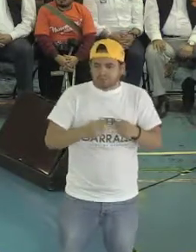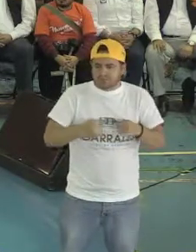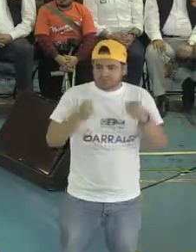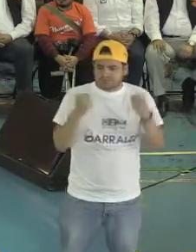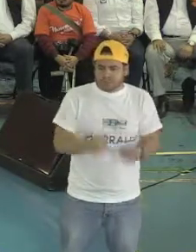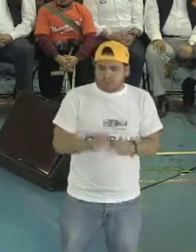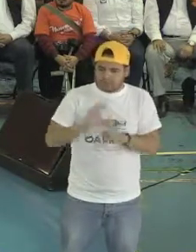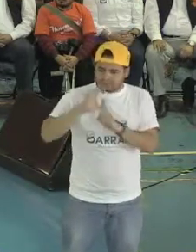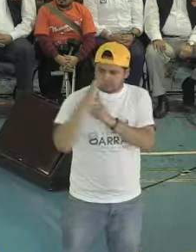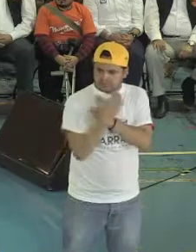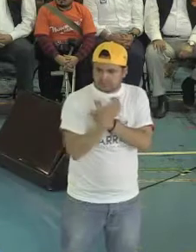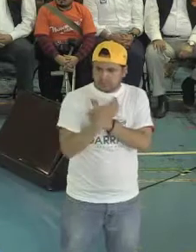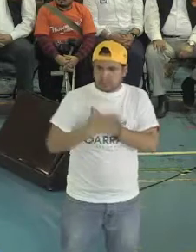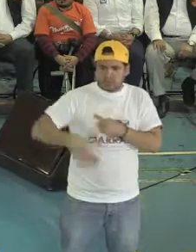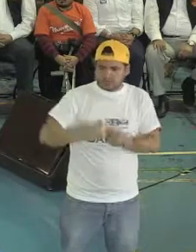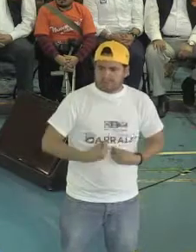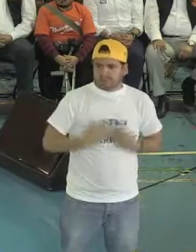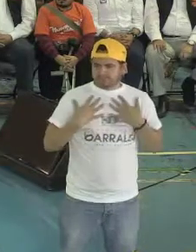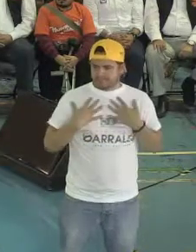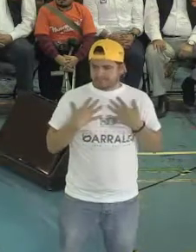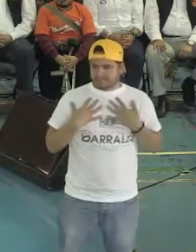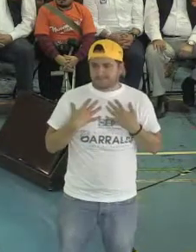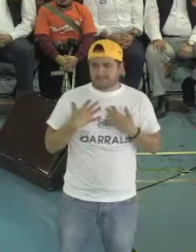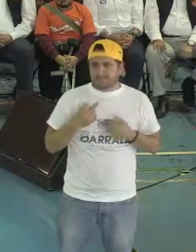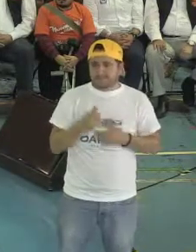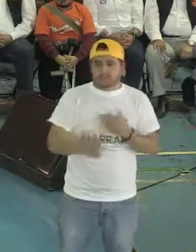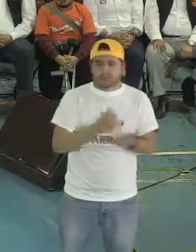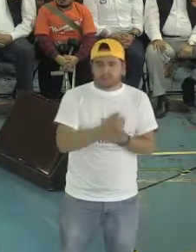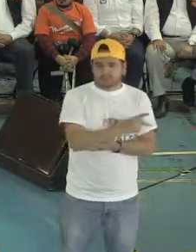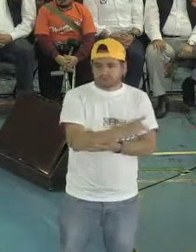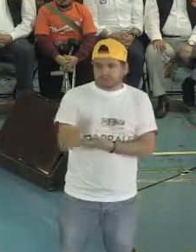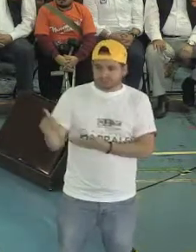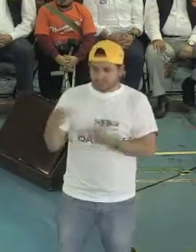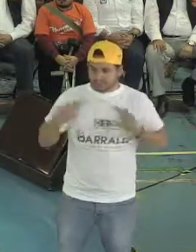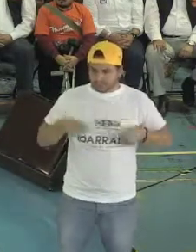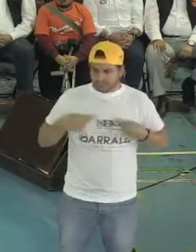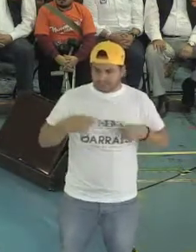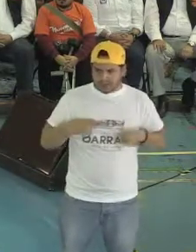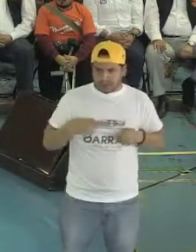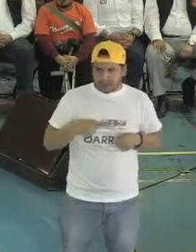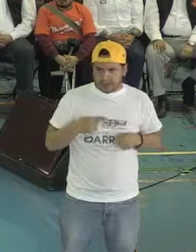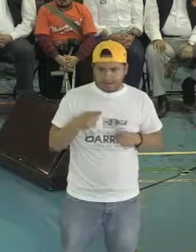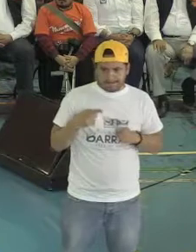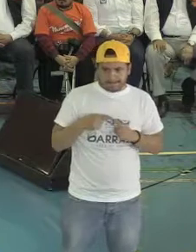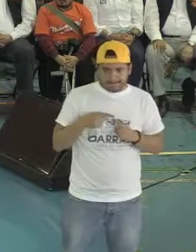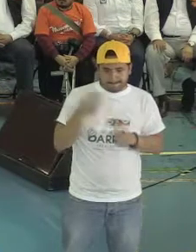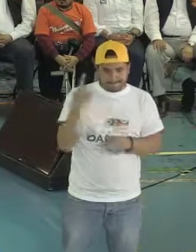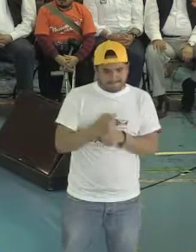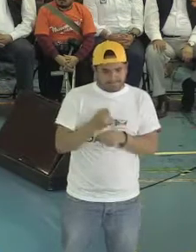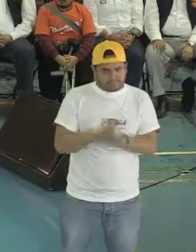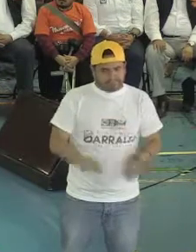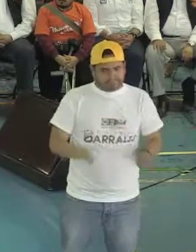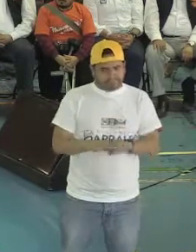la vida de los ciudadanos. Esa es la principal tarea. Hay muchas tareas, pero la más importante es